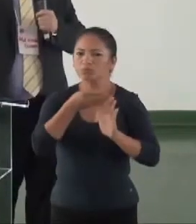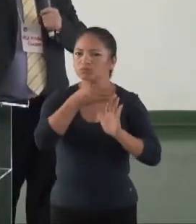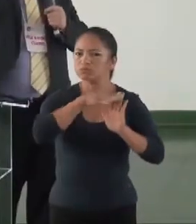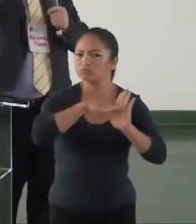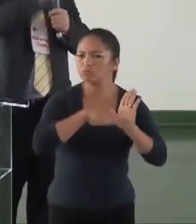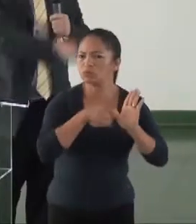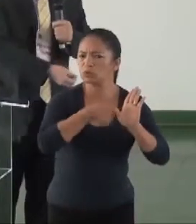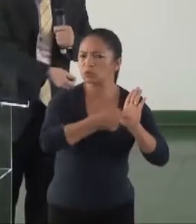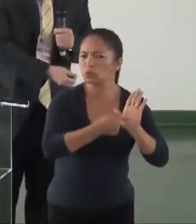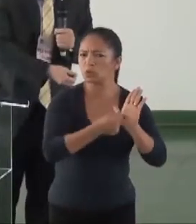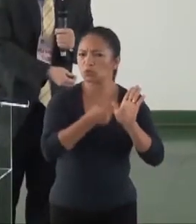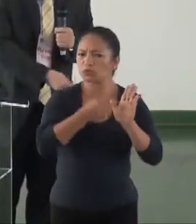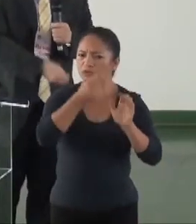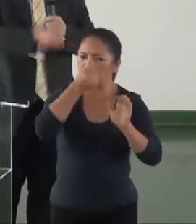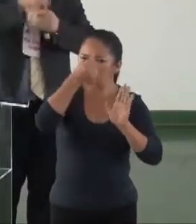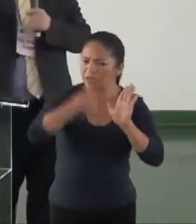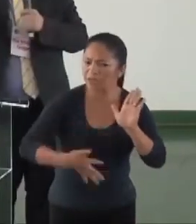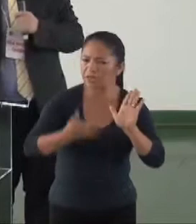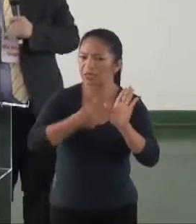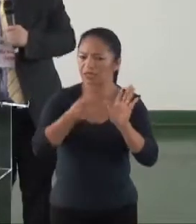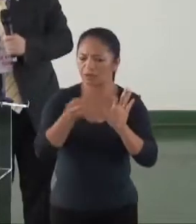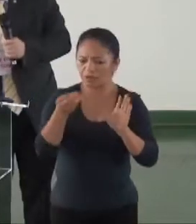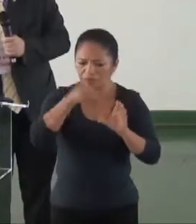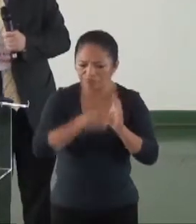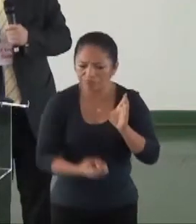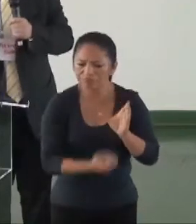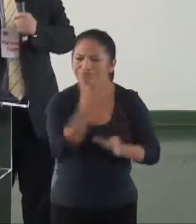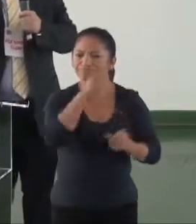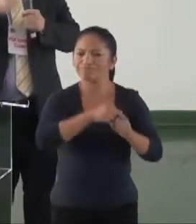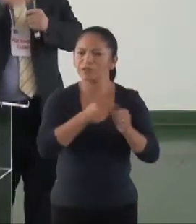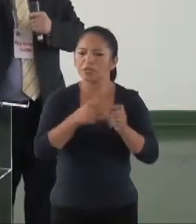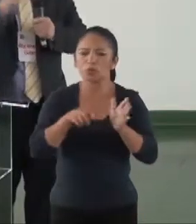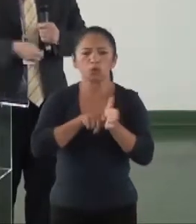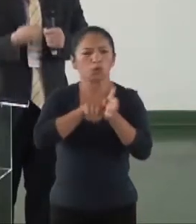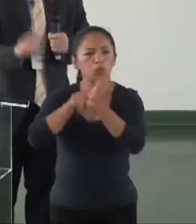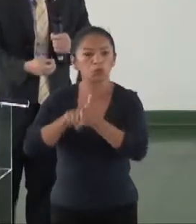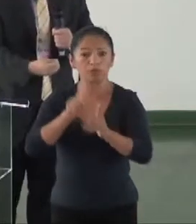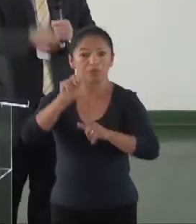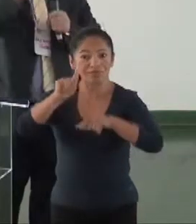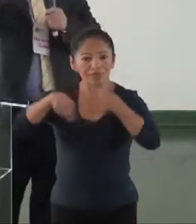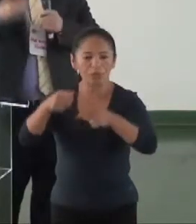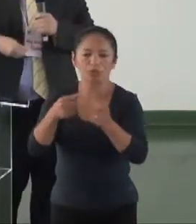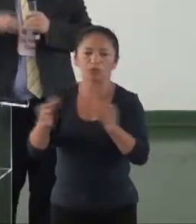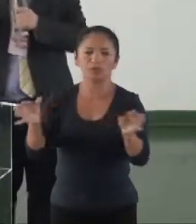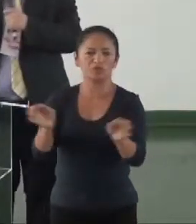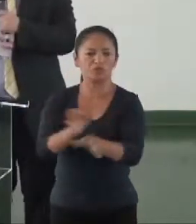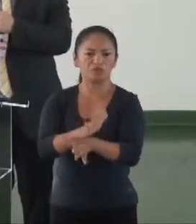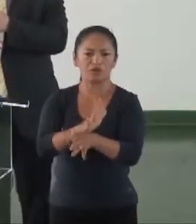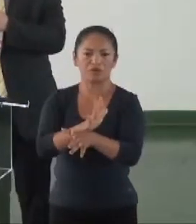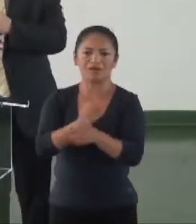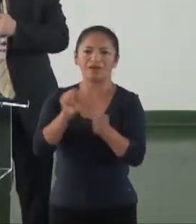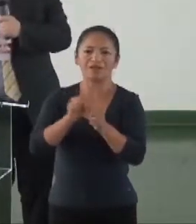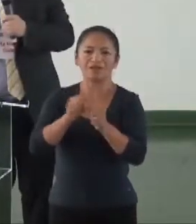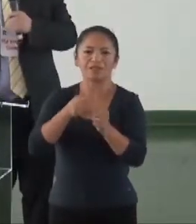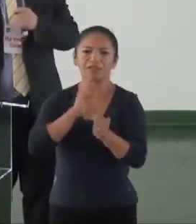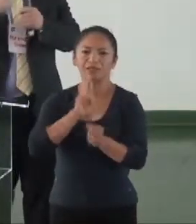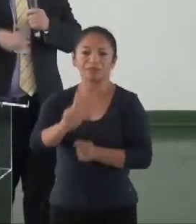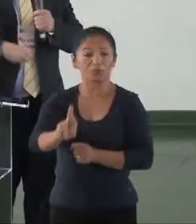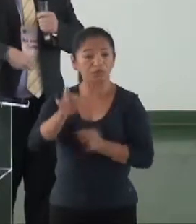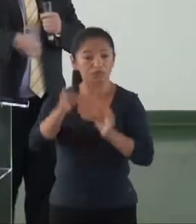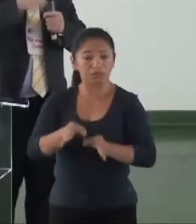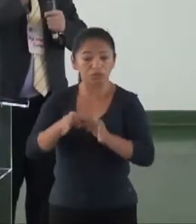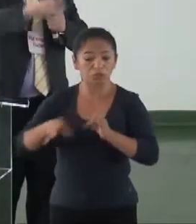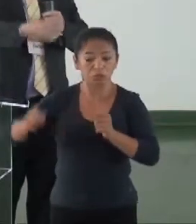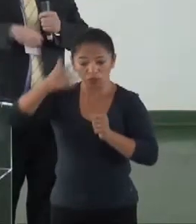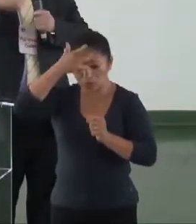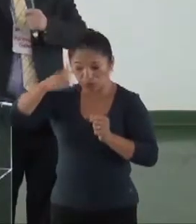de fato, abrir um procedimento administrativo, um inquérito civil e ao final dele você dá o quê? A resposta da